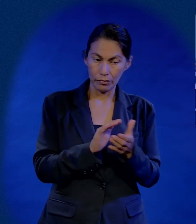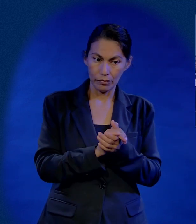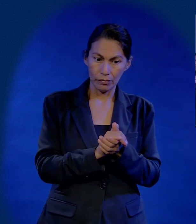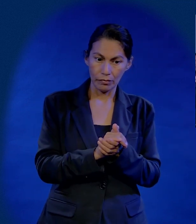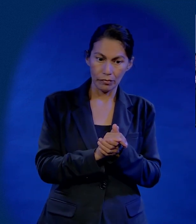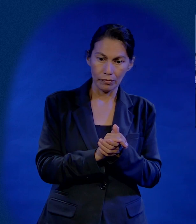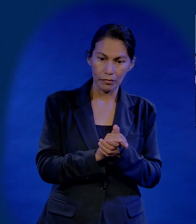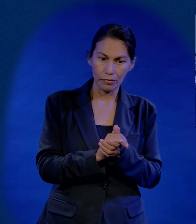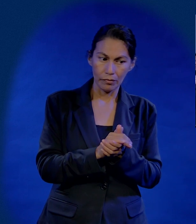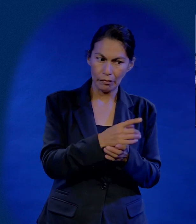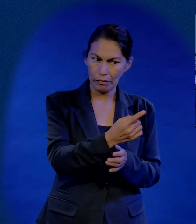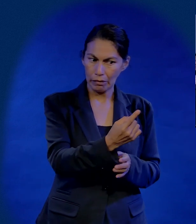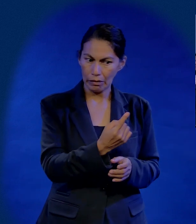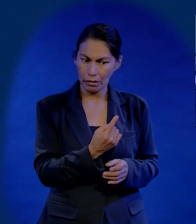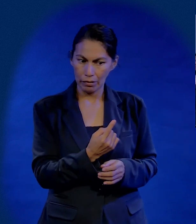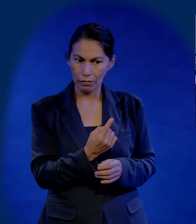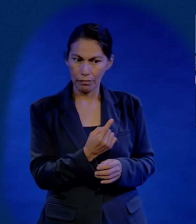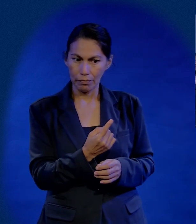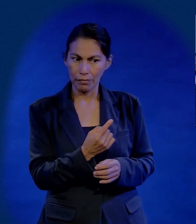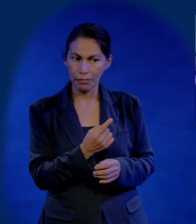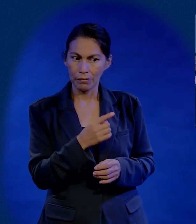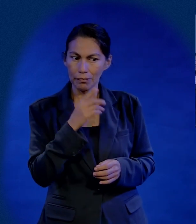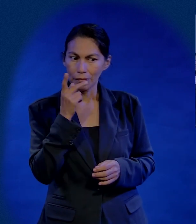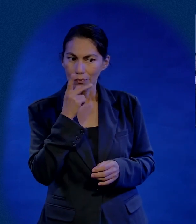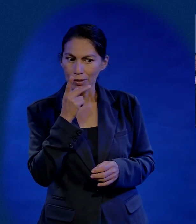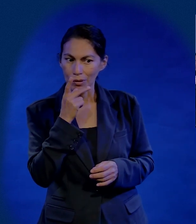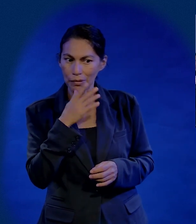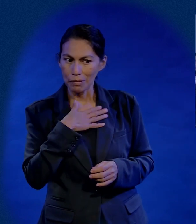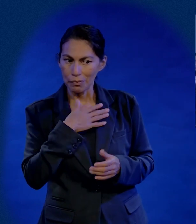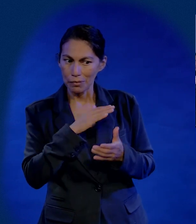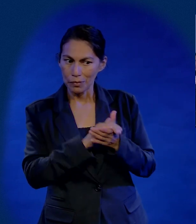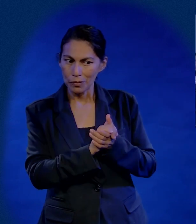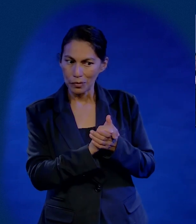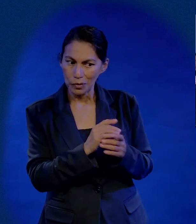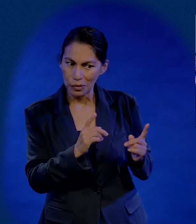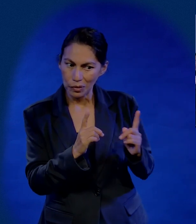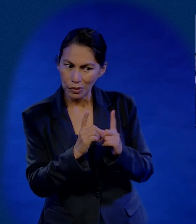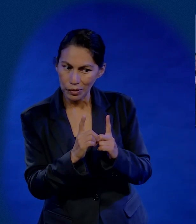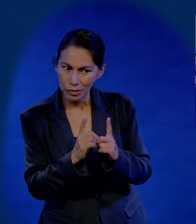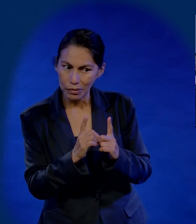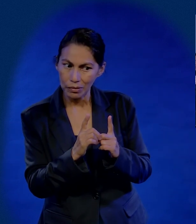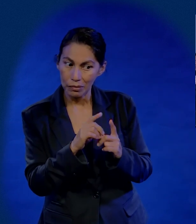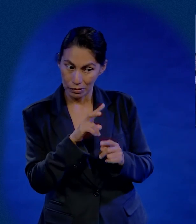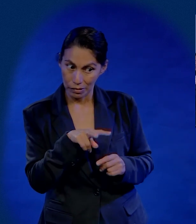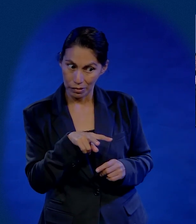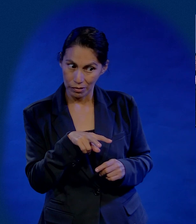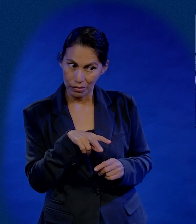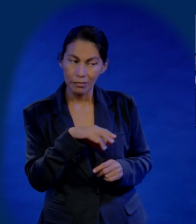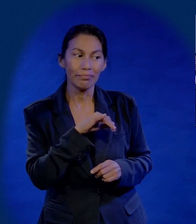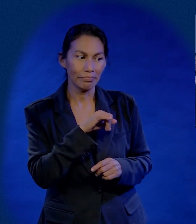Cuando terminamos, se acerca su esposa y me dice, pastor, ya lo agarró mi esposo, ¿verdad?